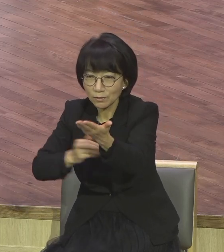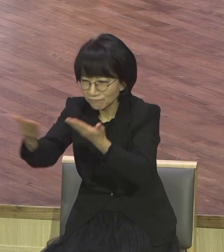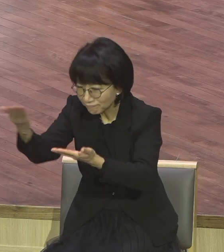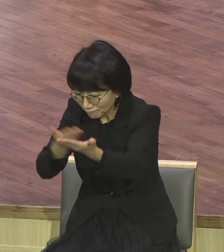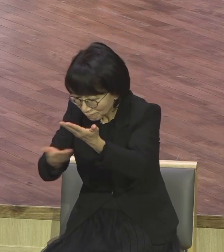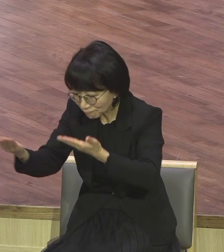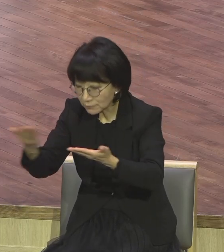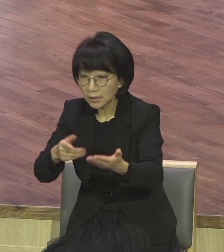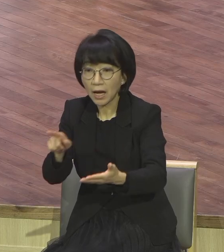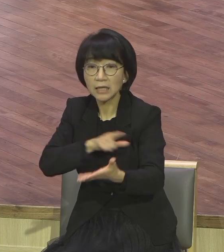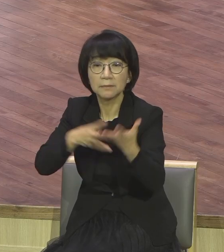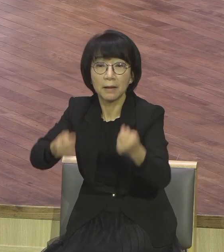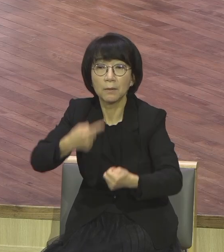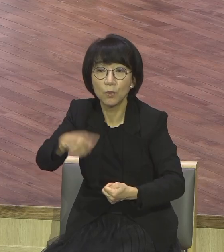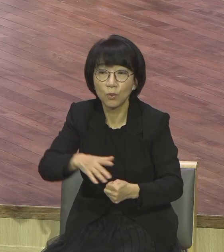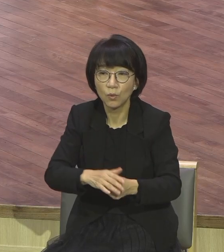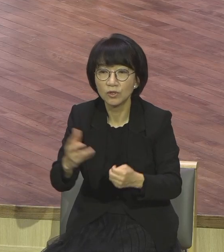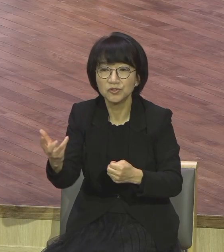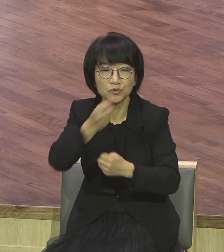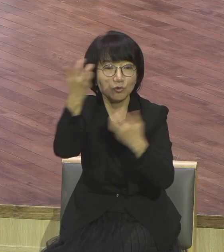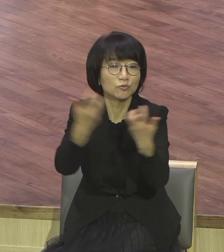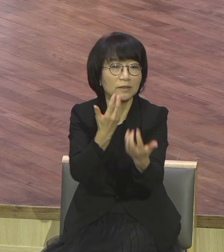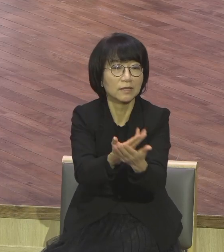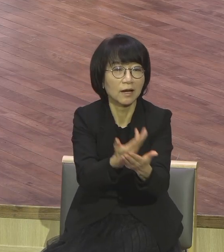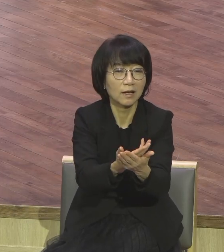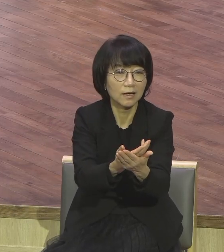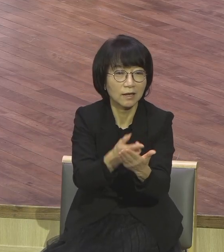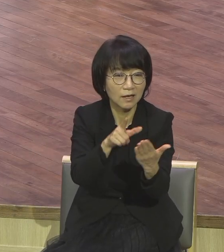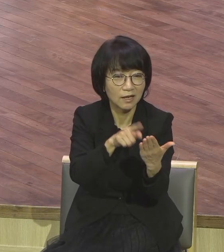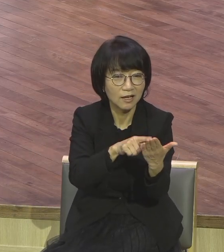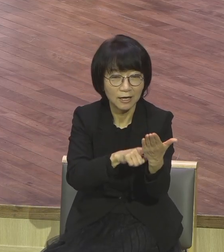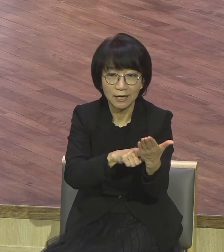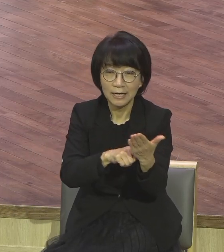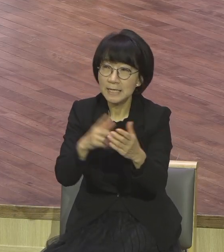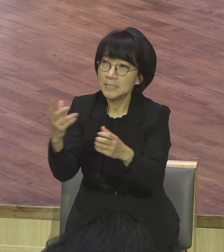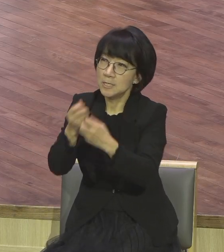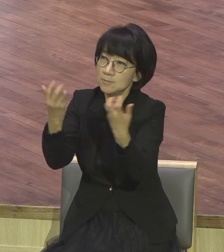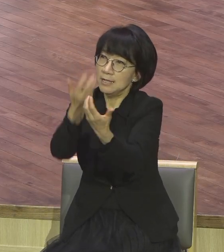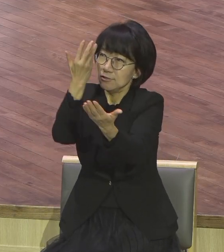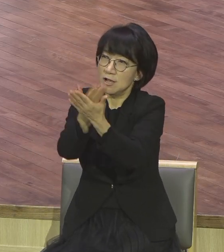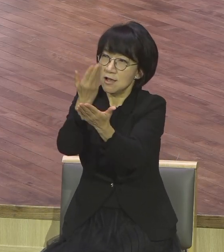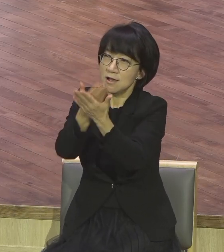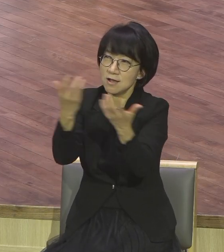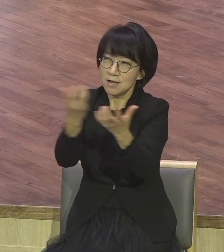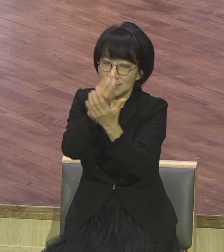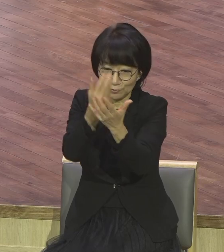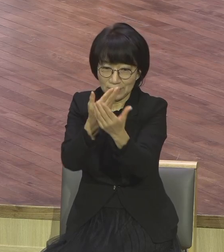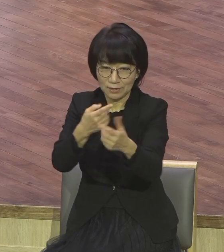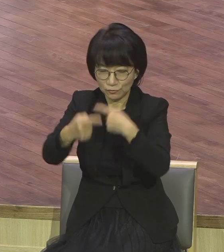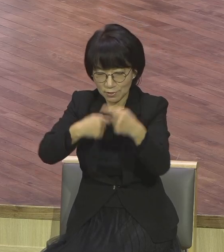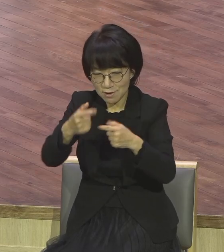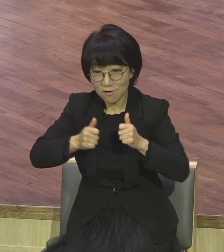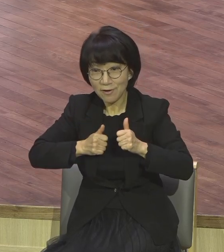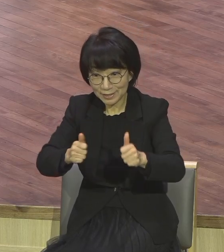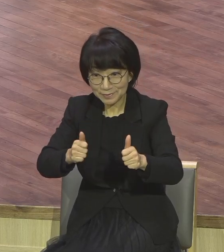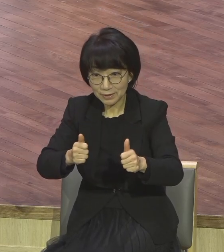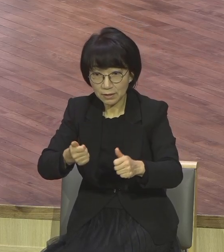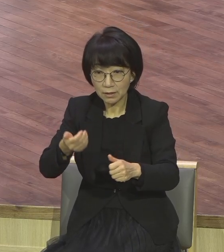제목이지요 뭐 그리고 성령 충만 주씨없어 기도도 많이 하지요 안타깝게도 성령